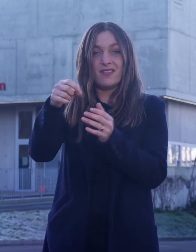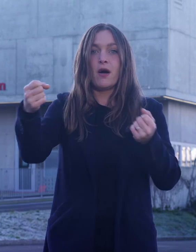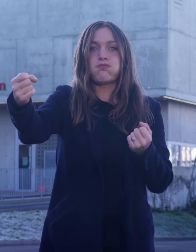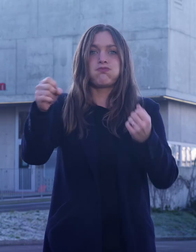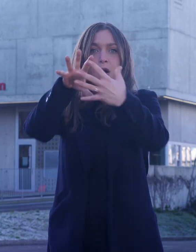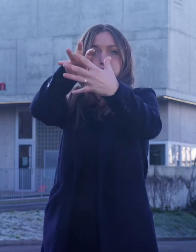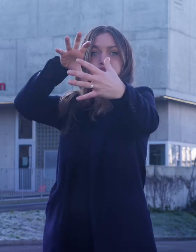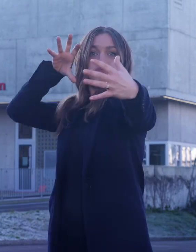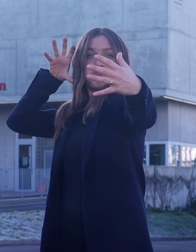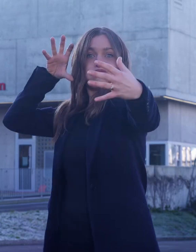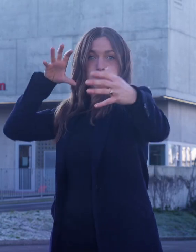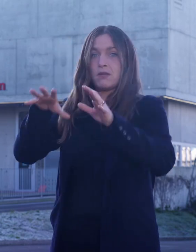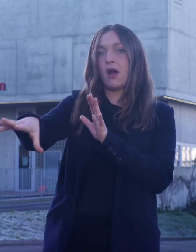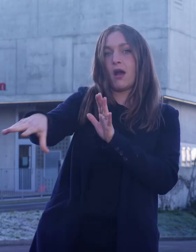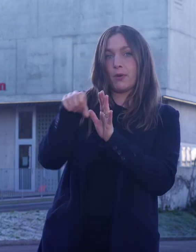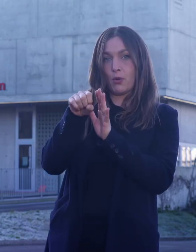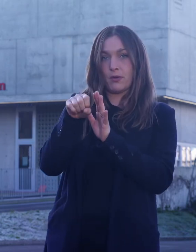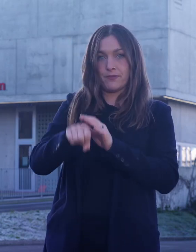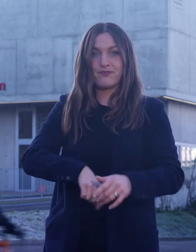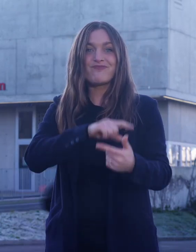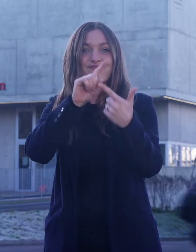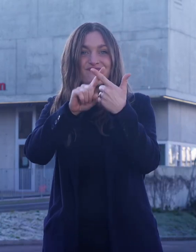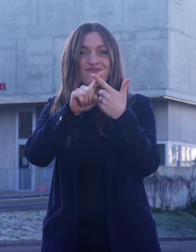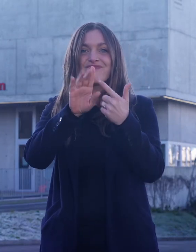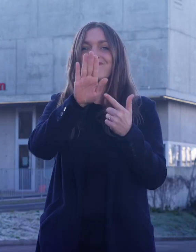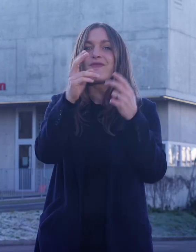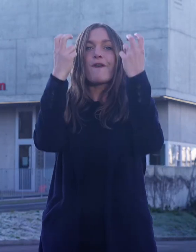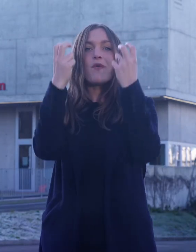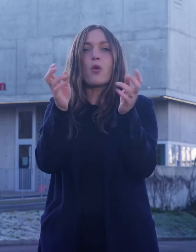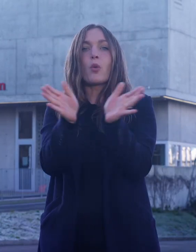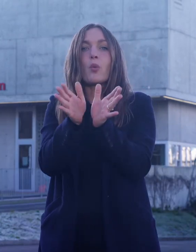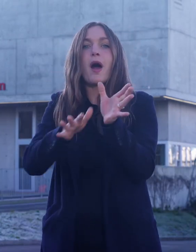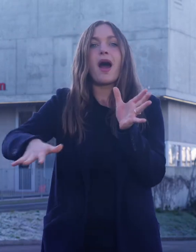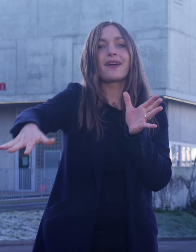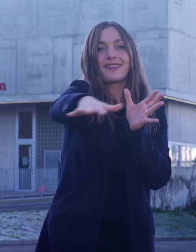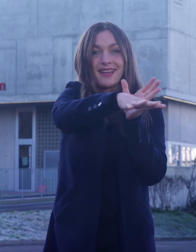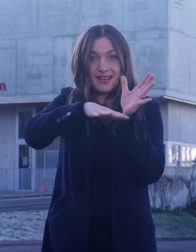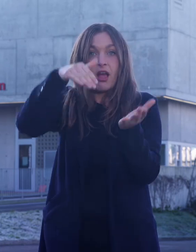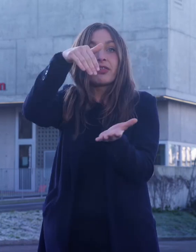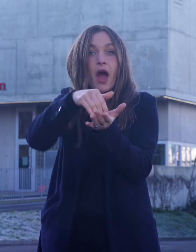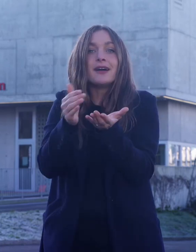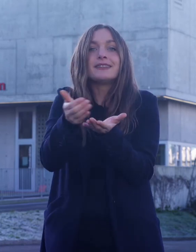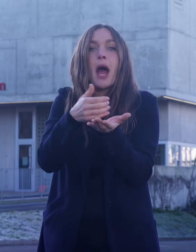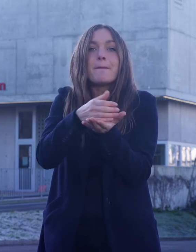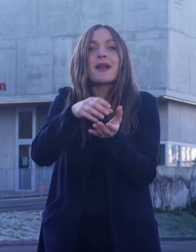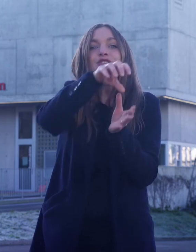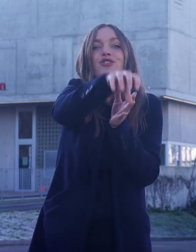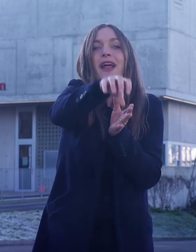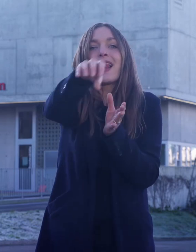Kehrichtabfuhr abgeholt. Oder man bringt ihn auf eine der Sammelstellen im Quartier